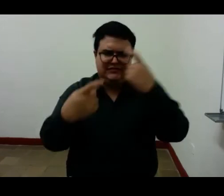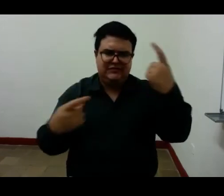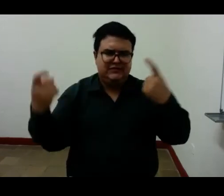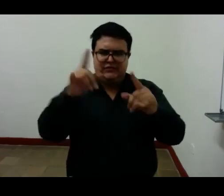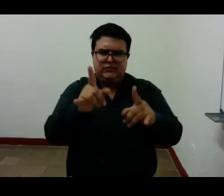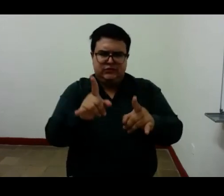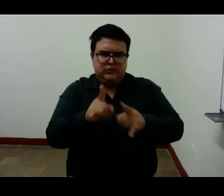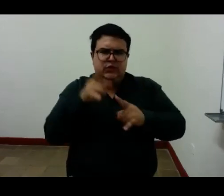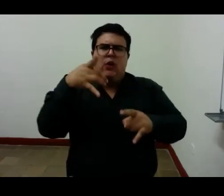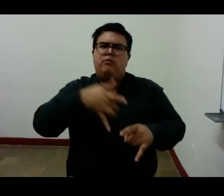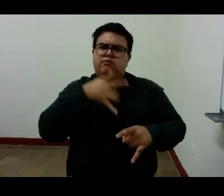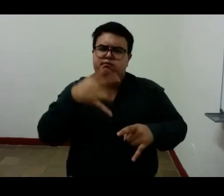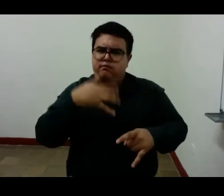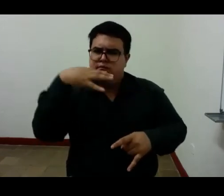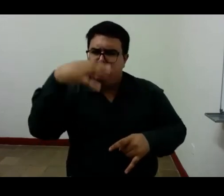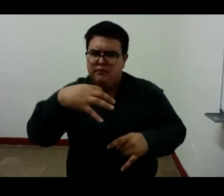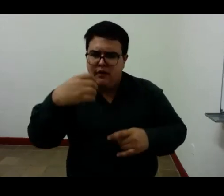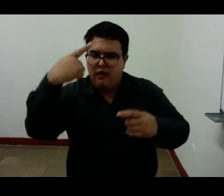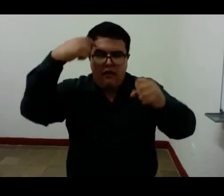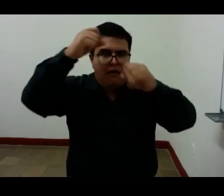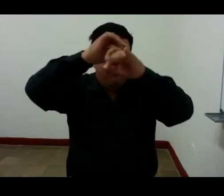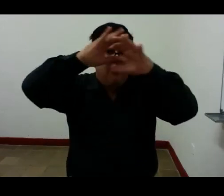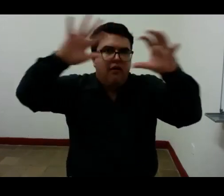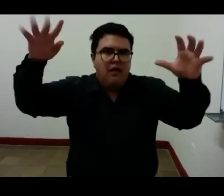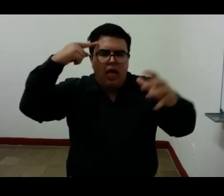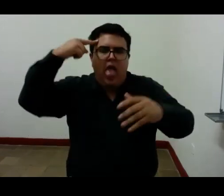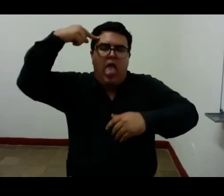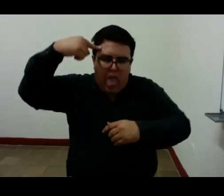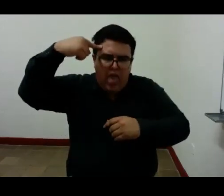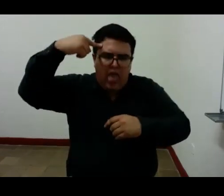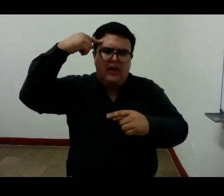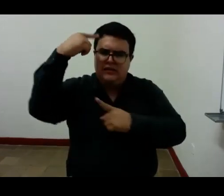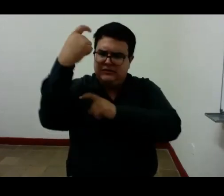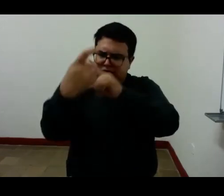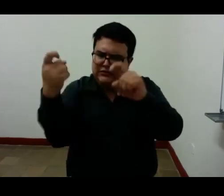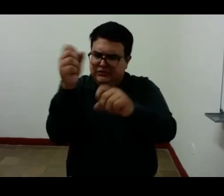que tuvo mágicamente en su cabeza André y Michos